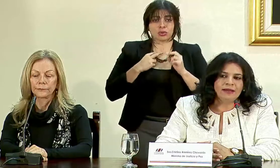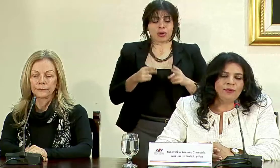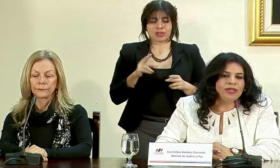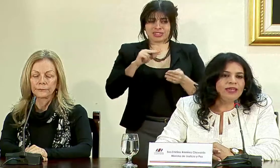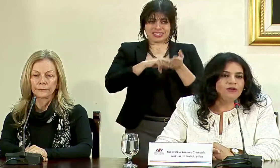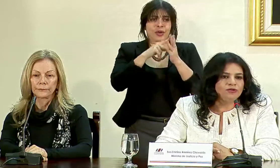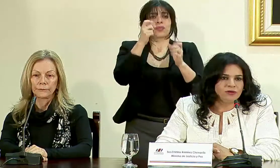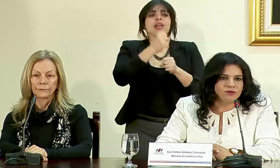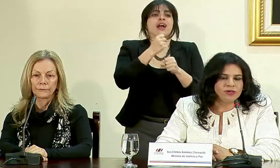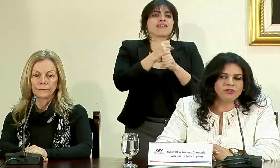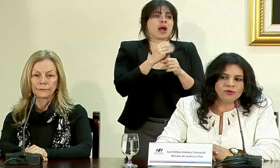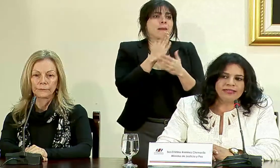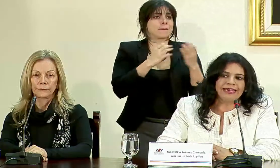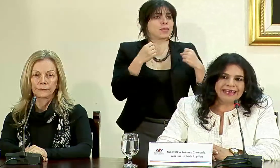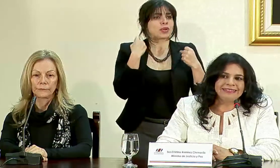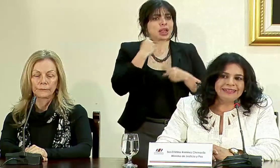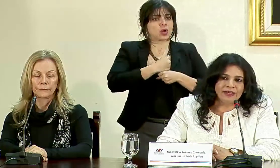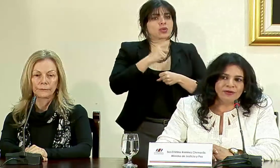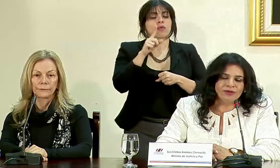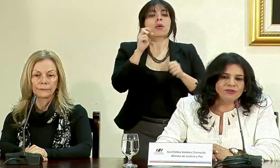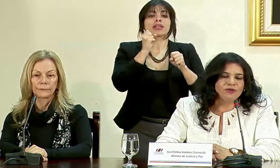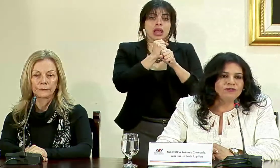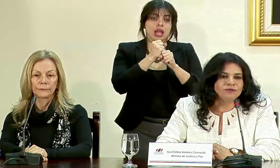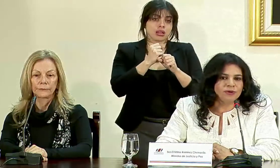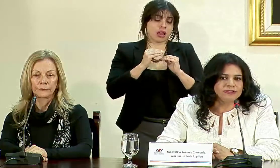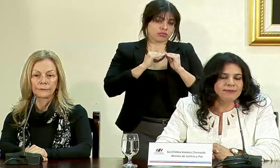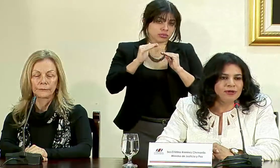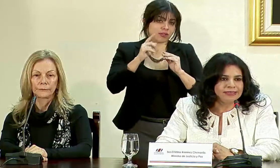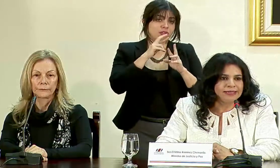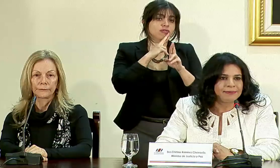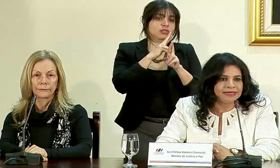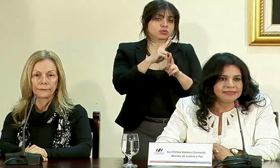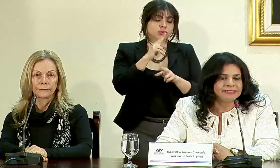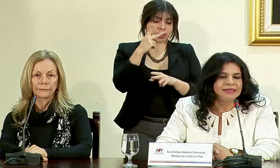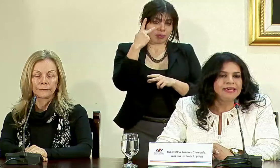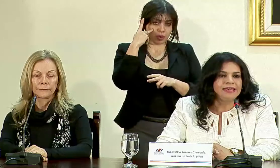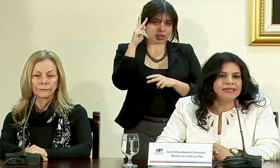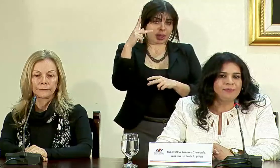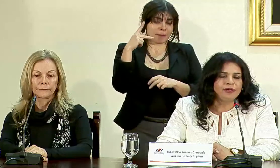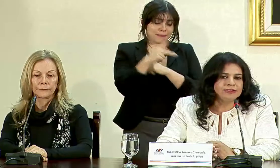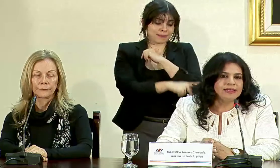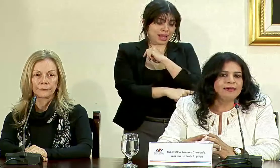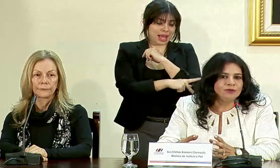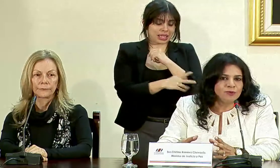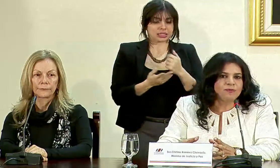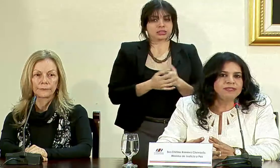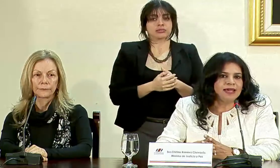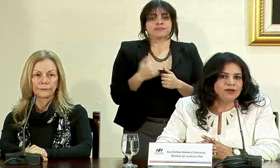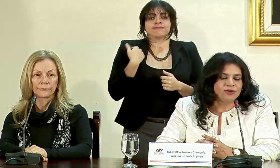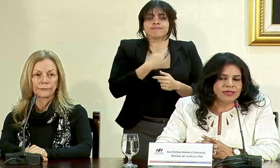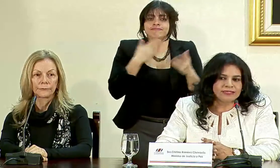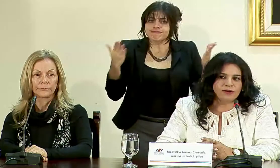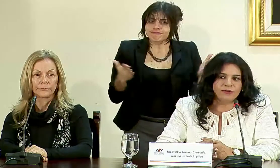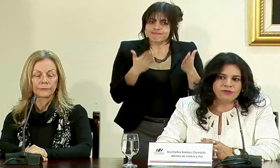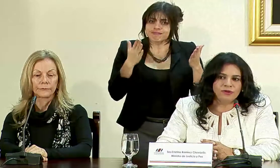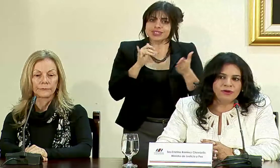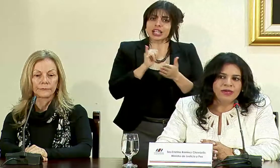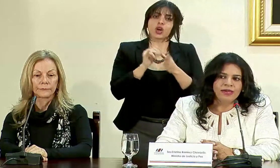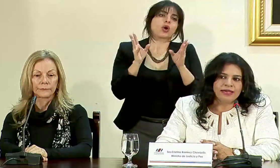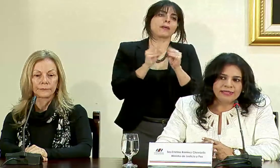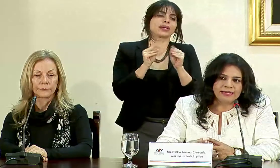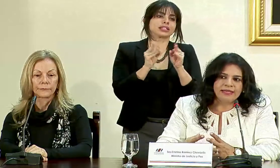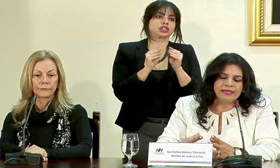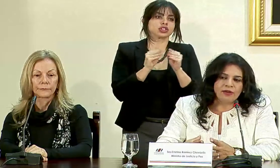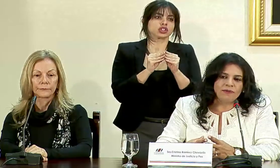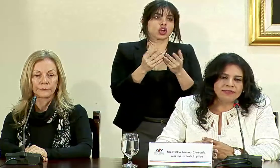del poder ejecutivo que es una tarea de Estado que es una respuesta política país y pues hemos propiciado en esa comisión